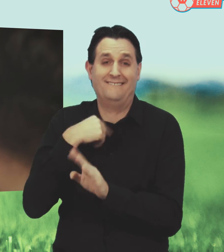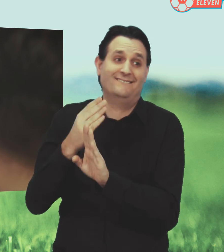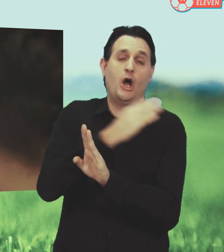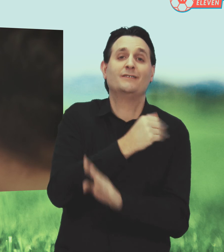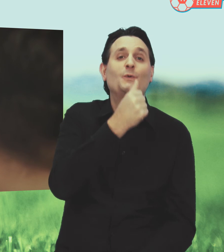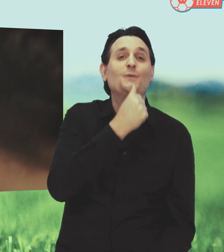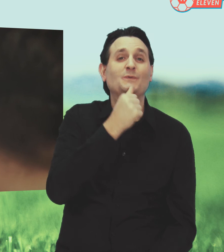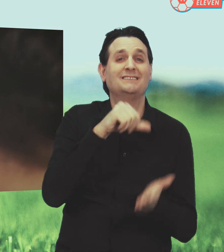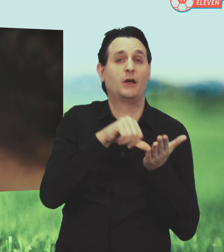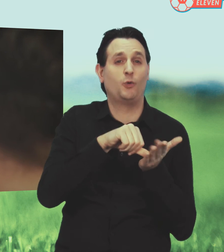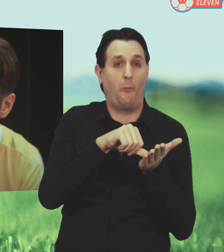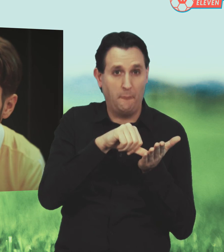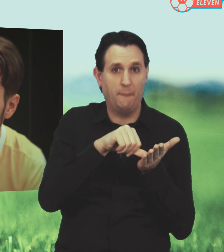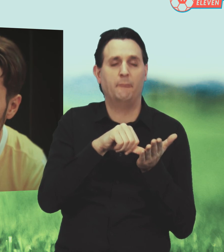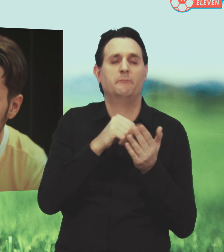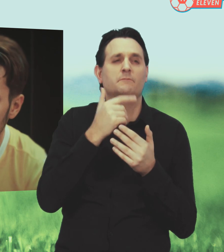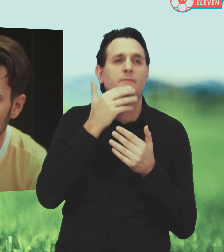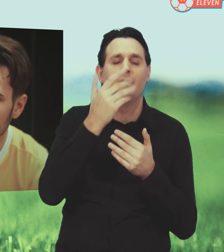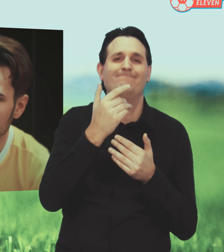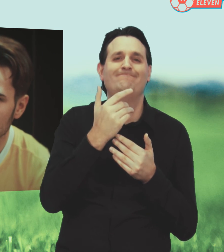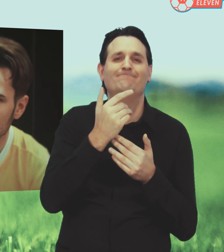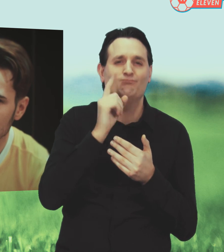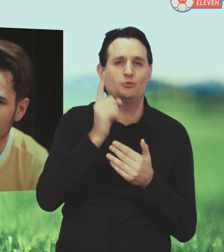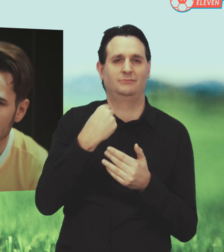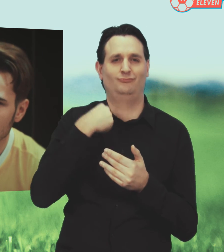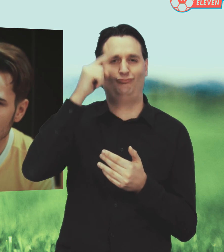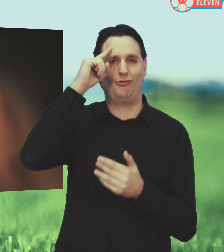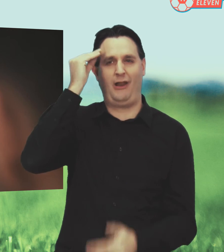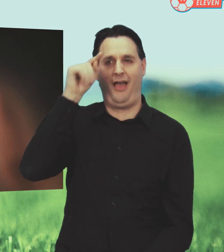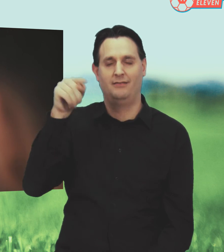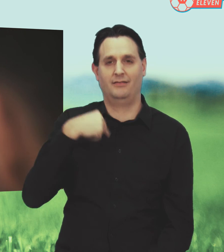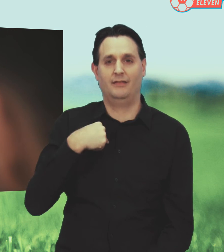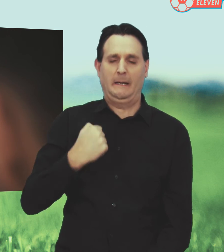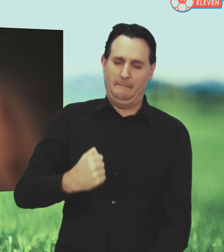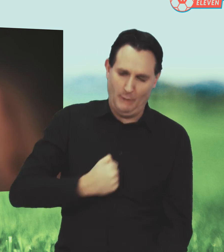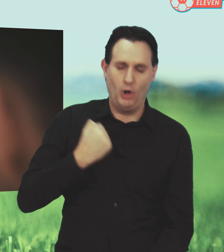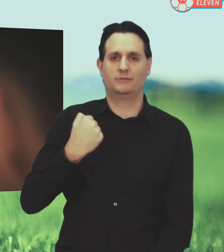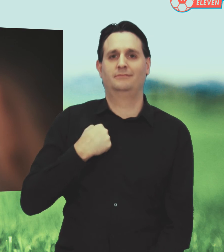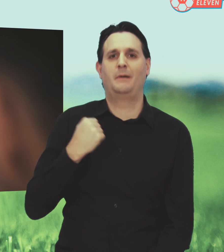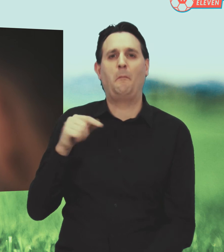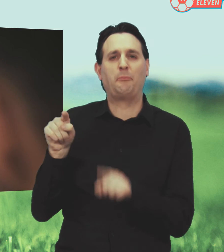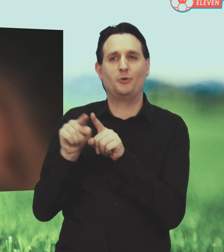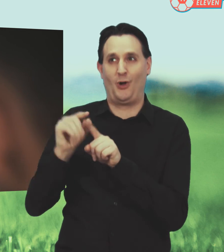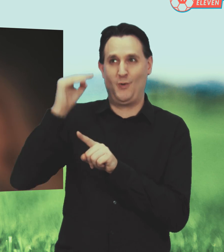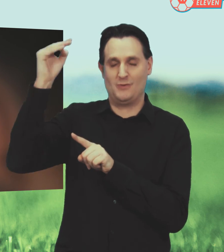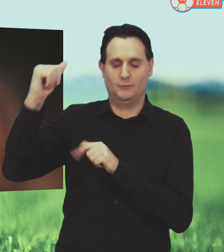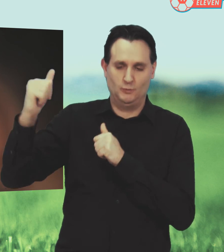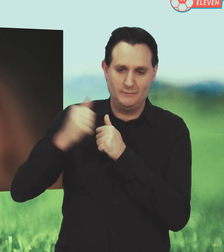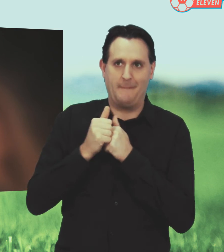Davor war ich ja immer so im Jugendzentrum. Dann irgendwann, wo ich gedacht habe, jetzt traue ich mich in die Schule und so. Dann bin ich